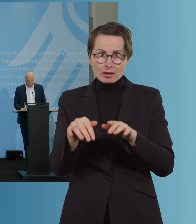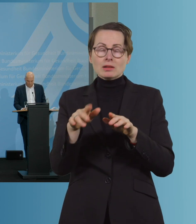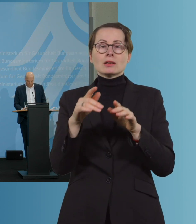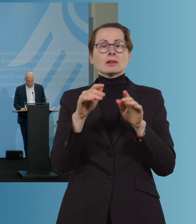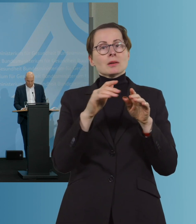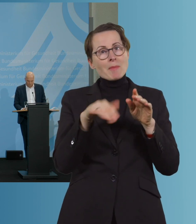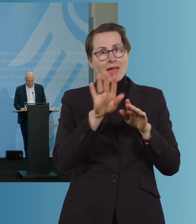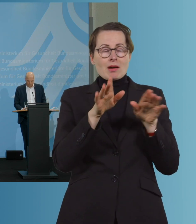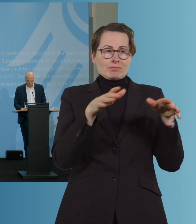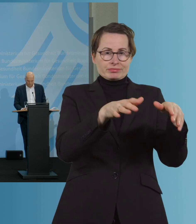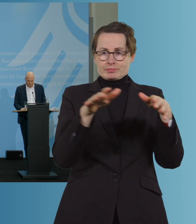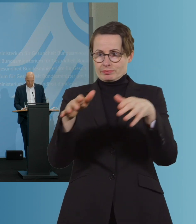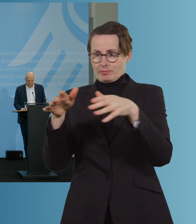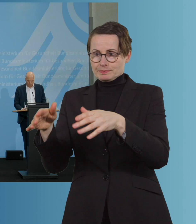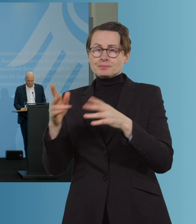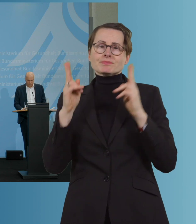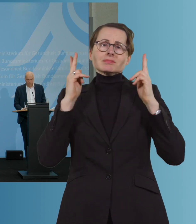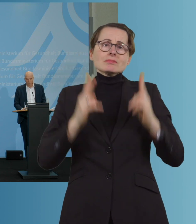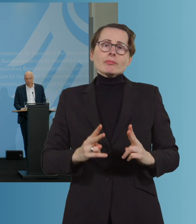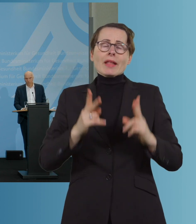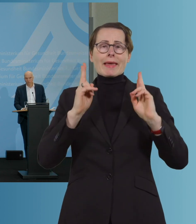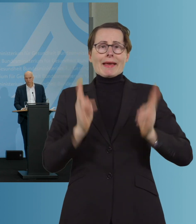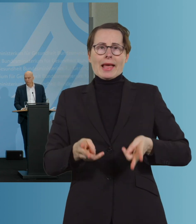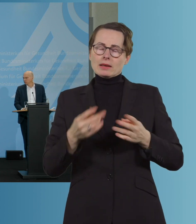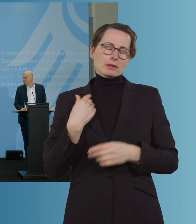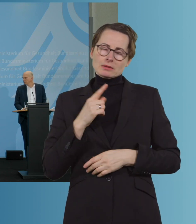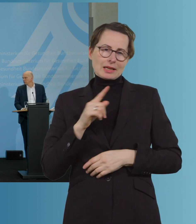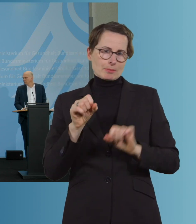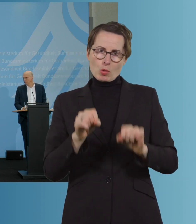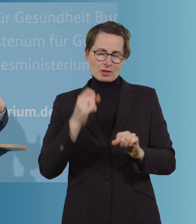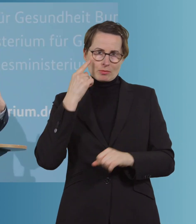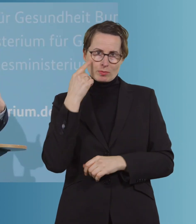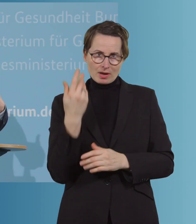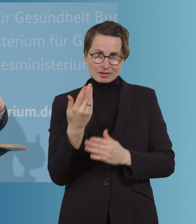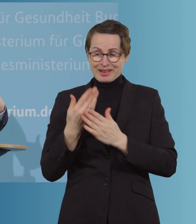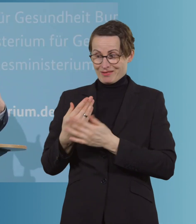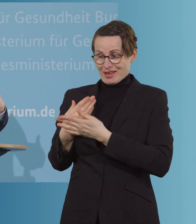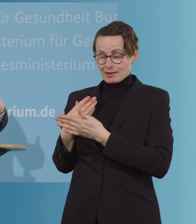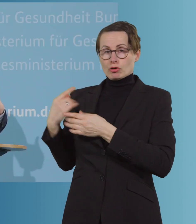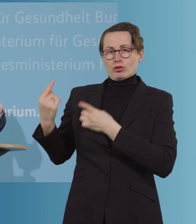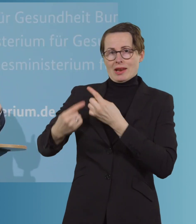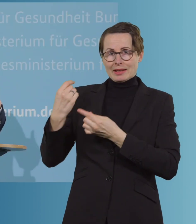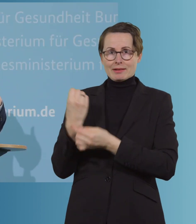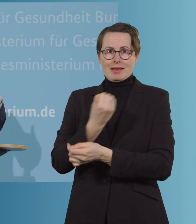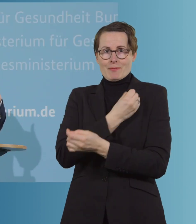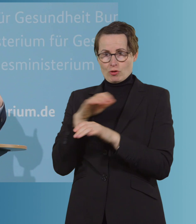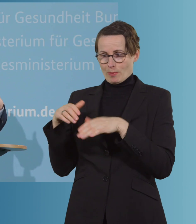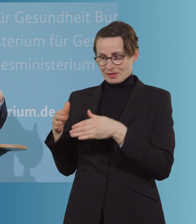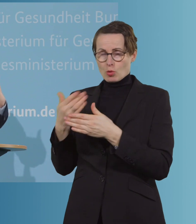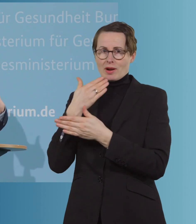wird wahrscheinlich eh nicht gehen, möglichst gerecht machen. Und deswegen gehen wir ja nach den Empfehlungen der Ständigen Impfkommissionen, die vor allem ja auch schauen,